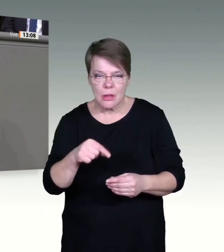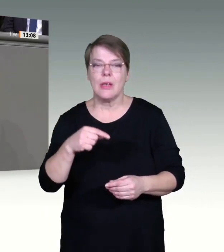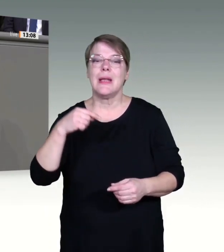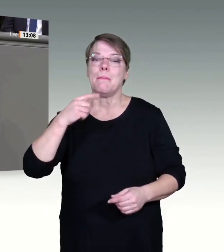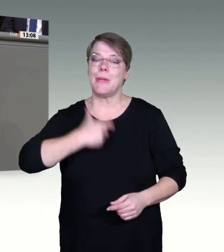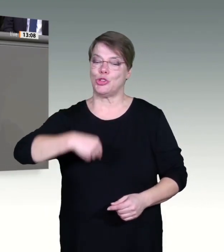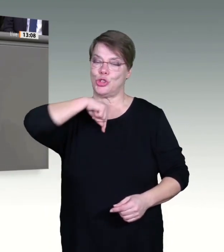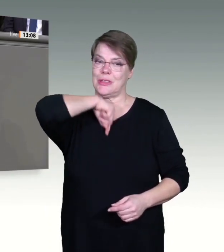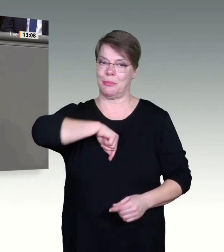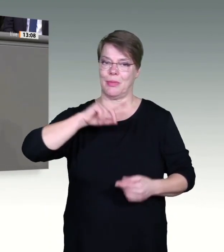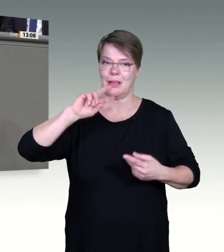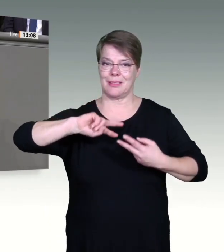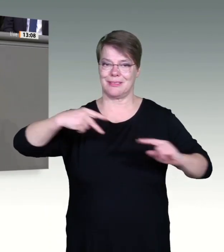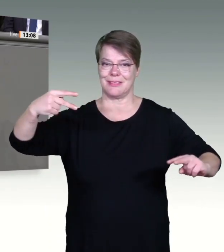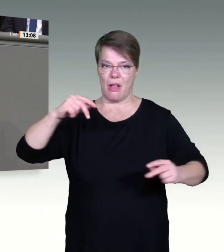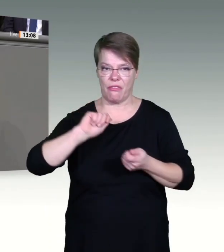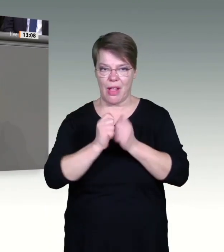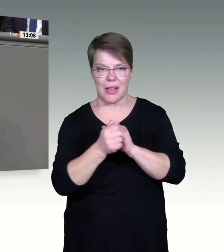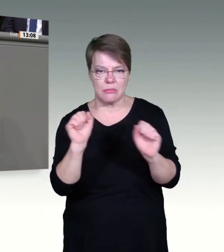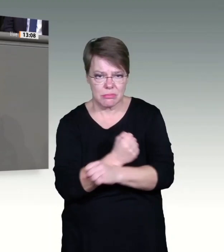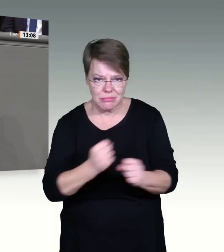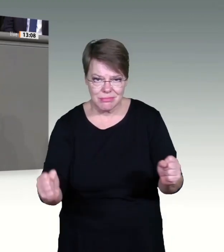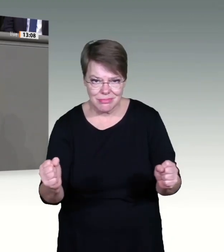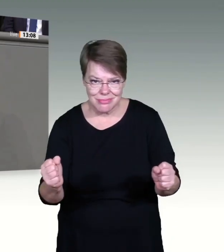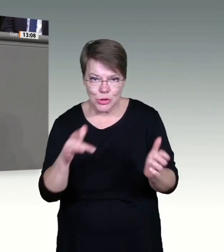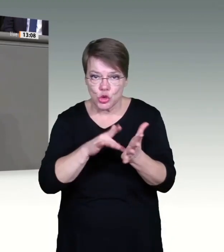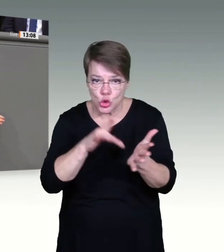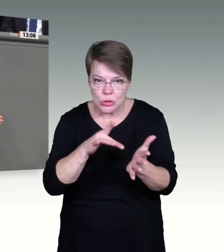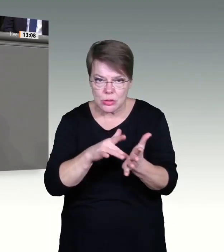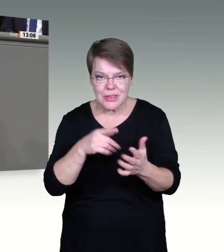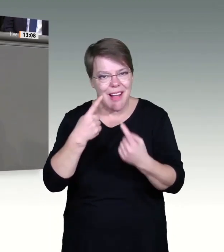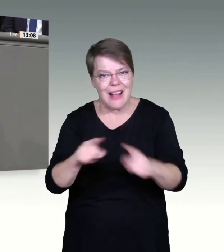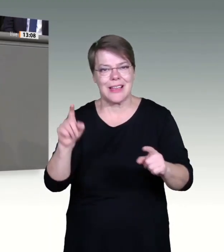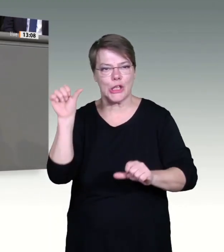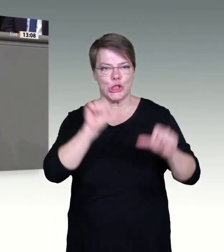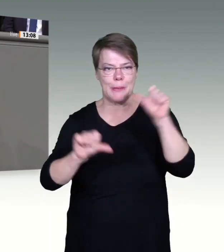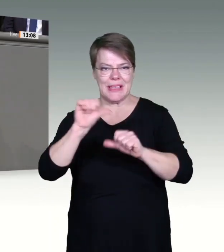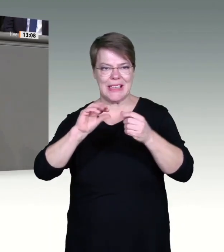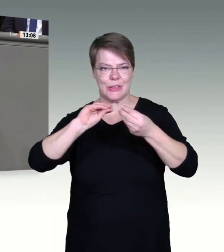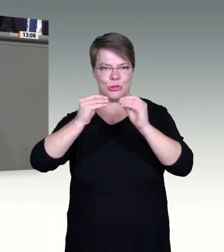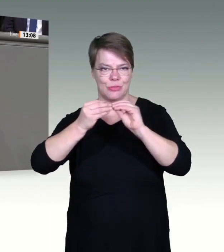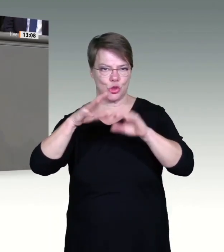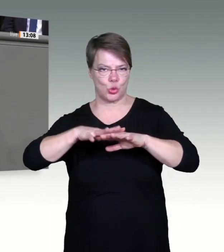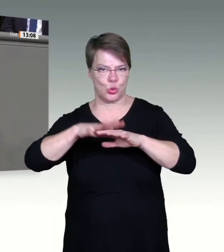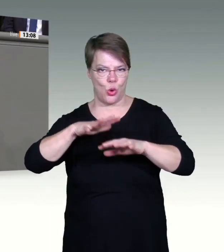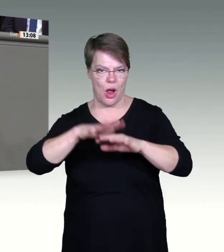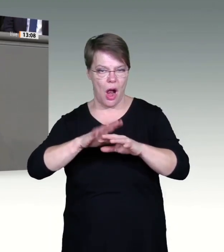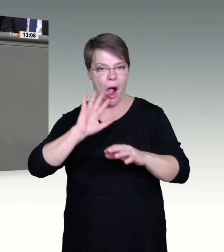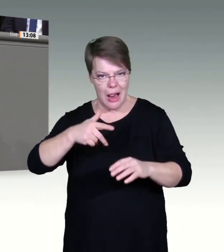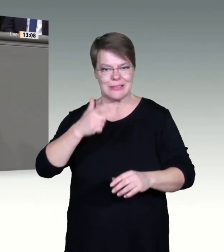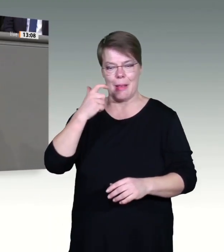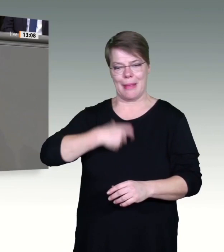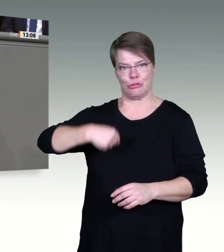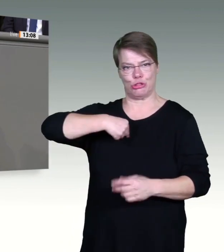,98 Prozent der Geimpften haben keine schweren Nebenwirkungen. Auf der anderen Seite muss jeder Zehnte mit Covid